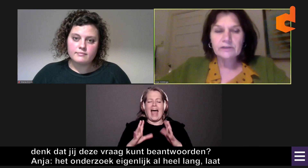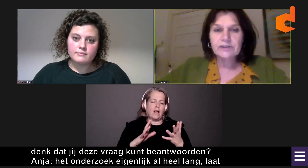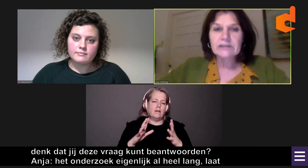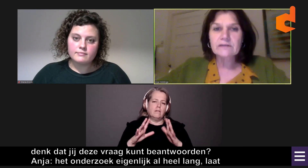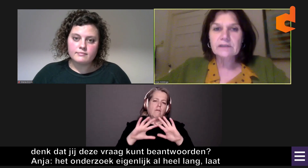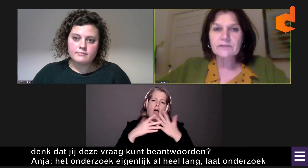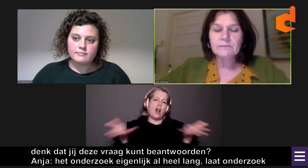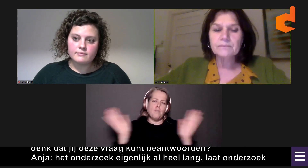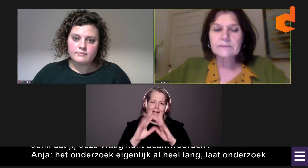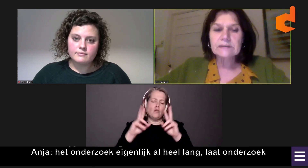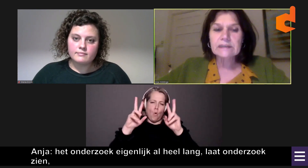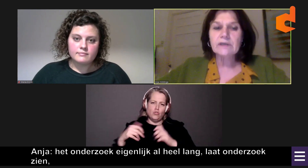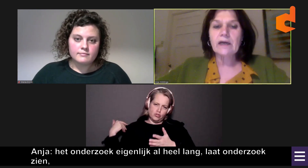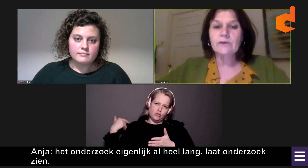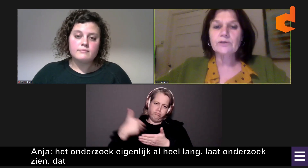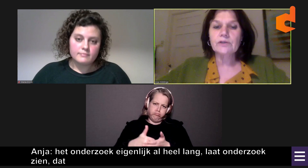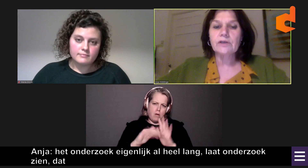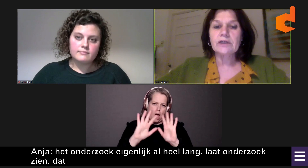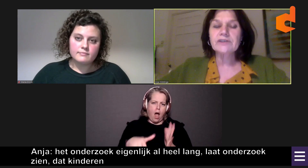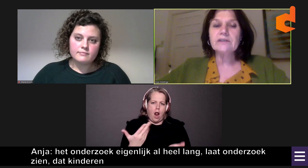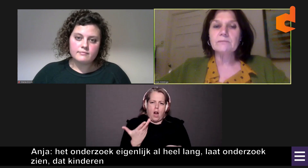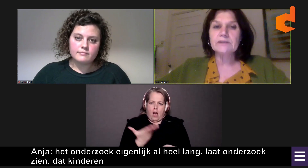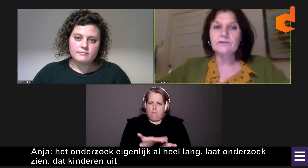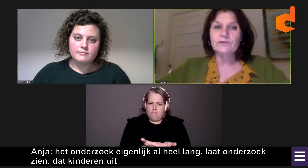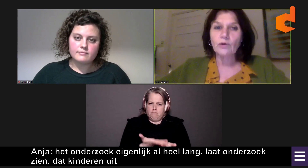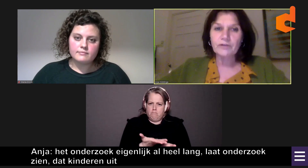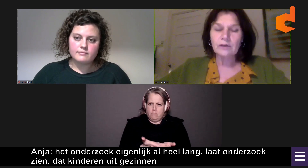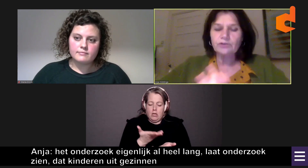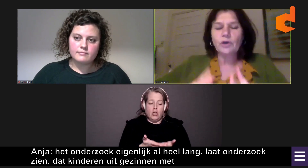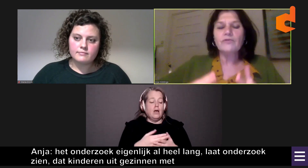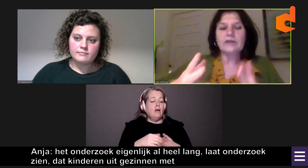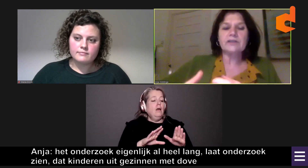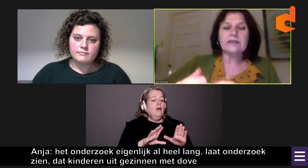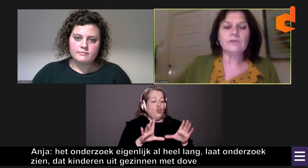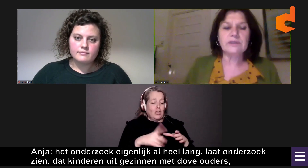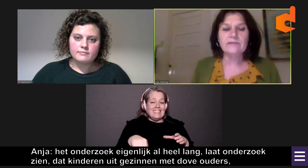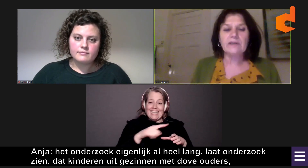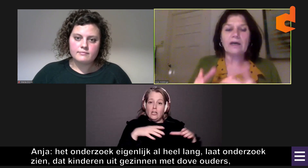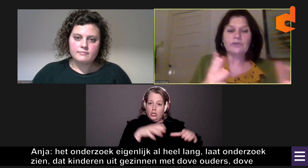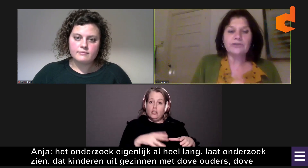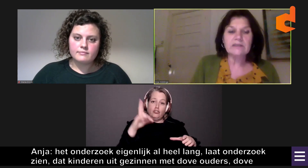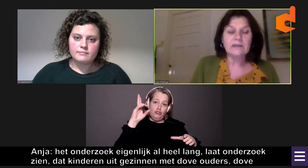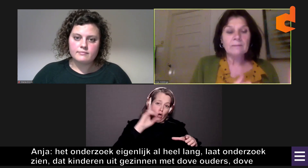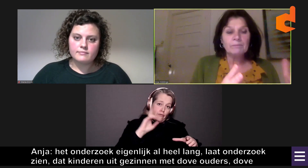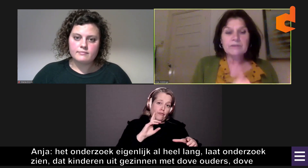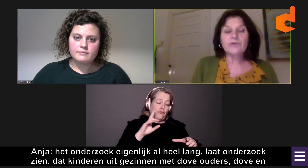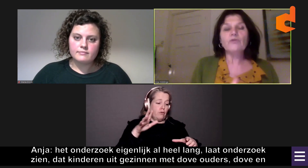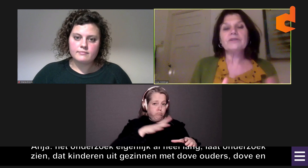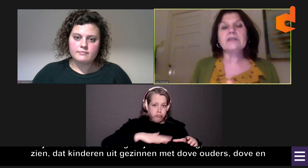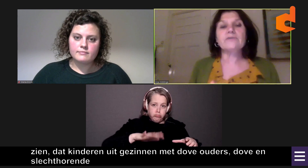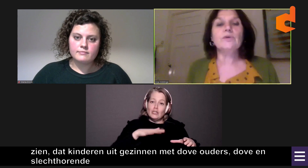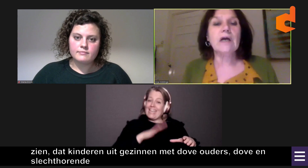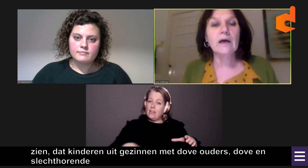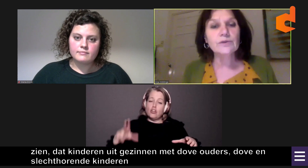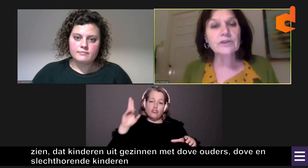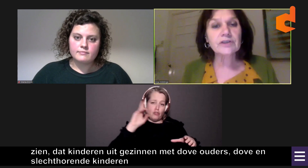zien dat kinderen uit gezinnen met dove ouders, dove en slechthorende kinderen uit gezinnen met dove